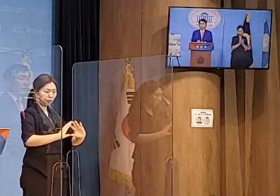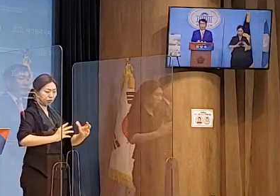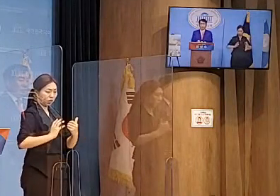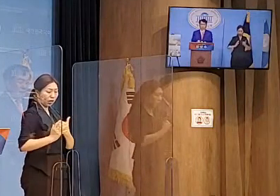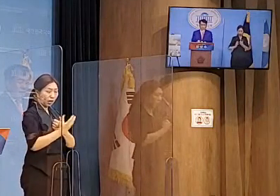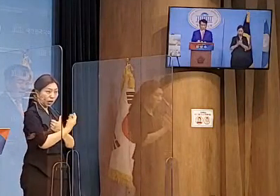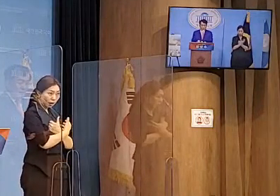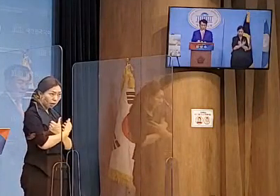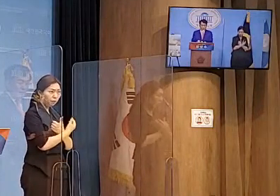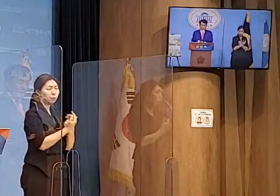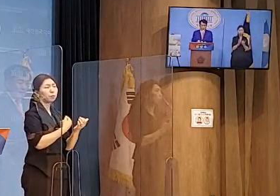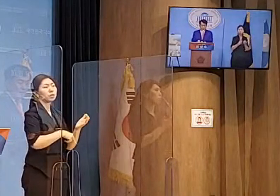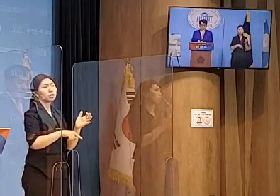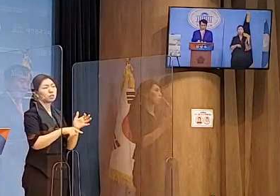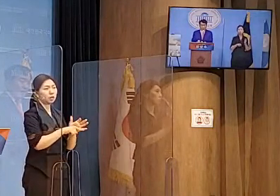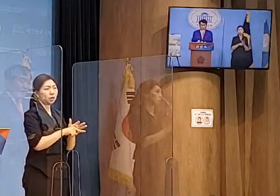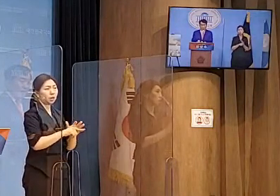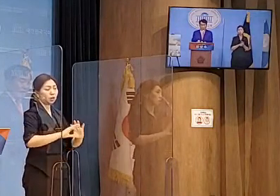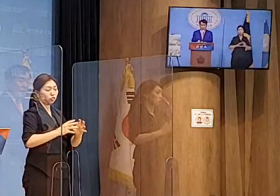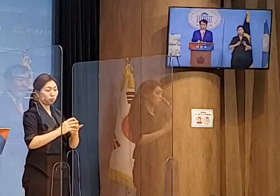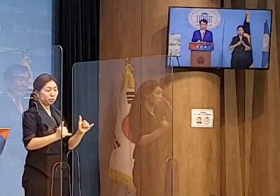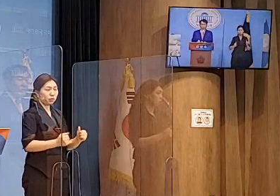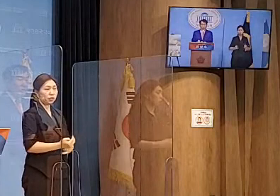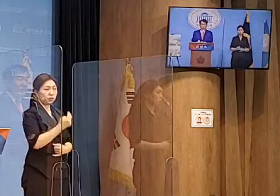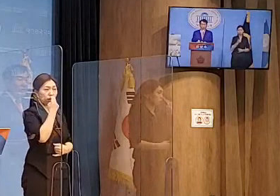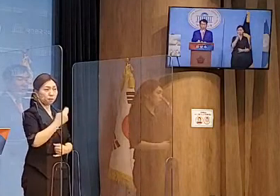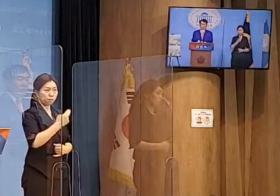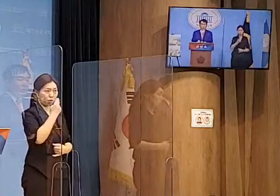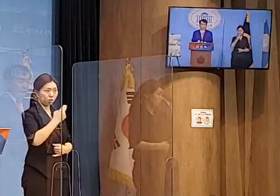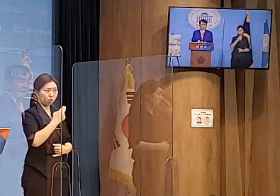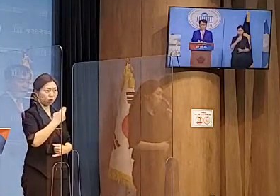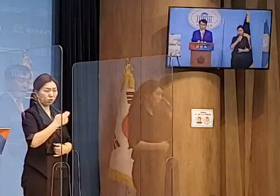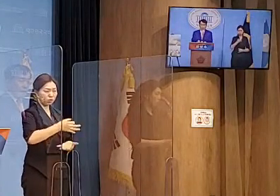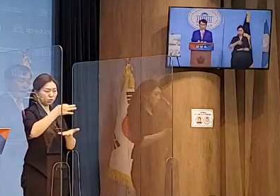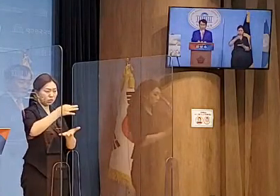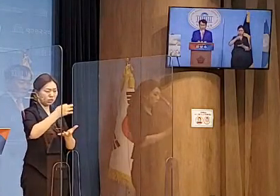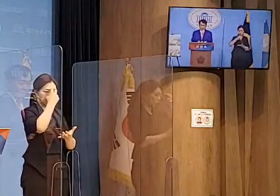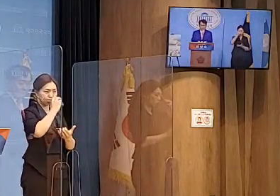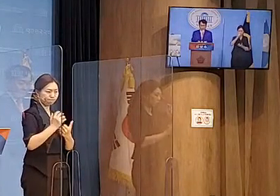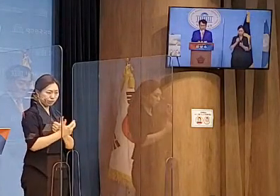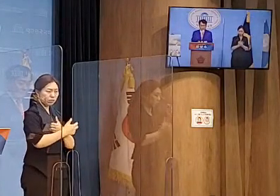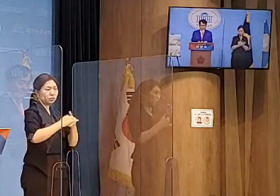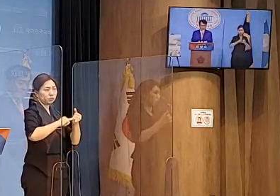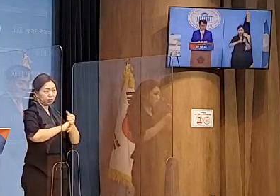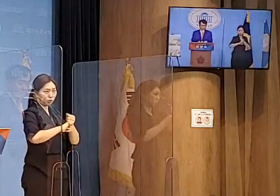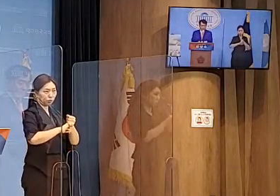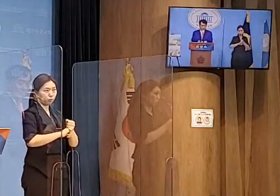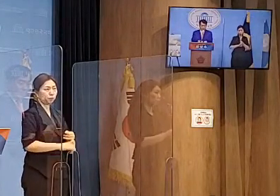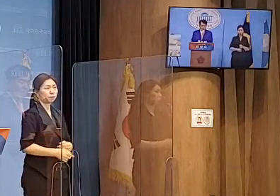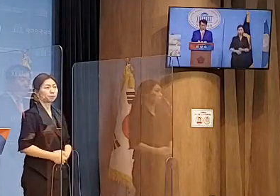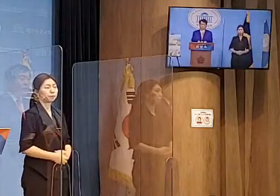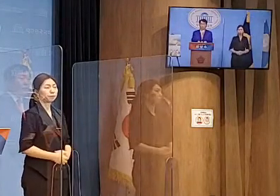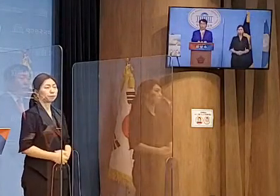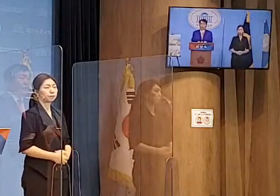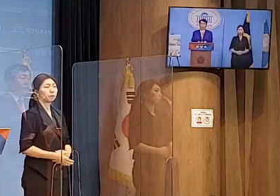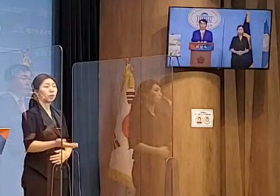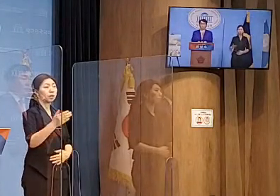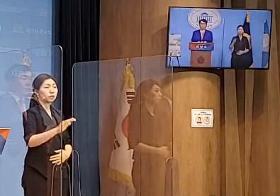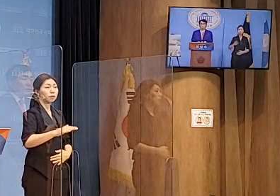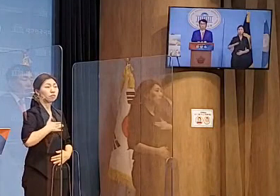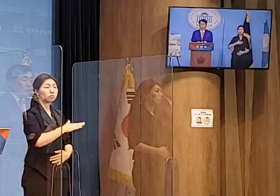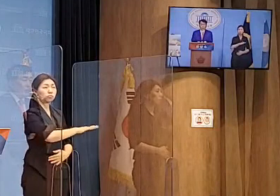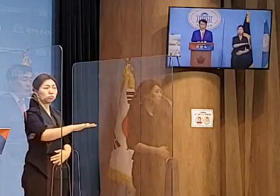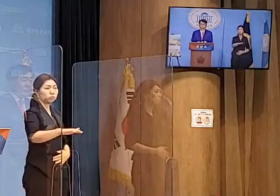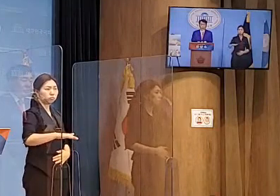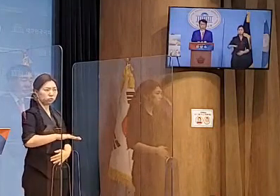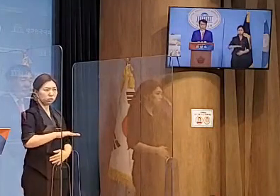생명과 재산을 지켜내겠습니다. 하지만 우리에게는 또